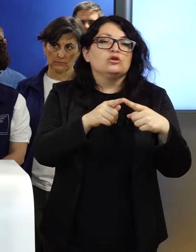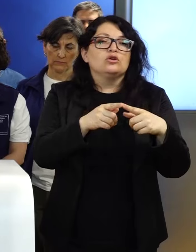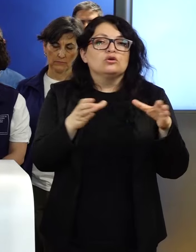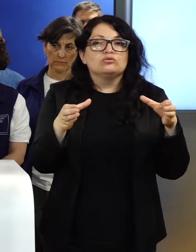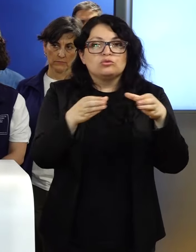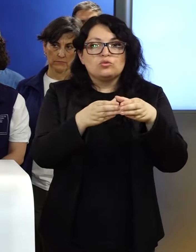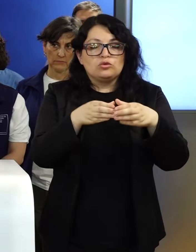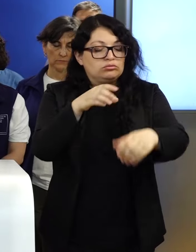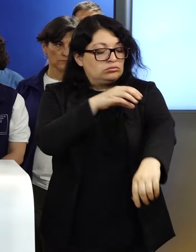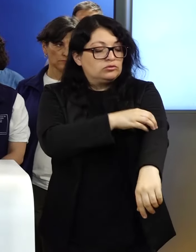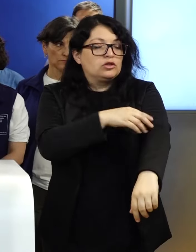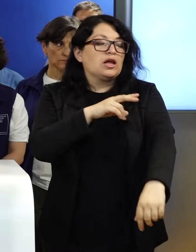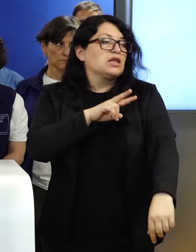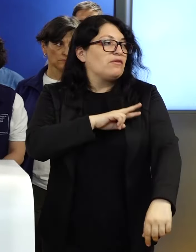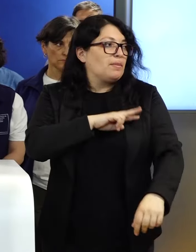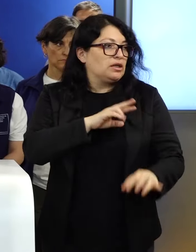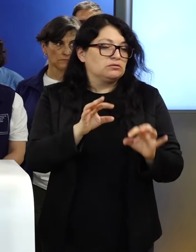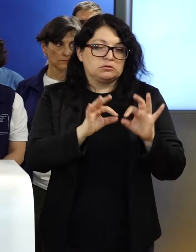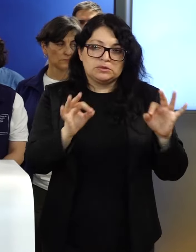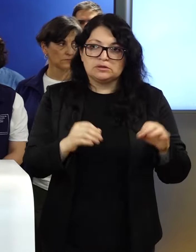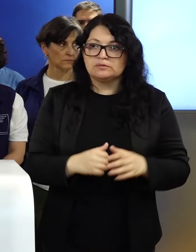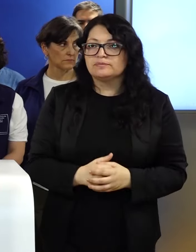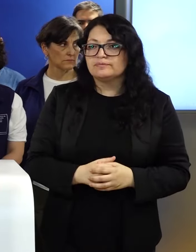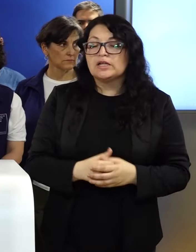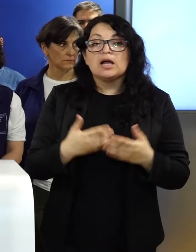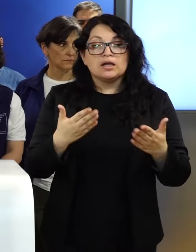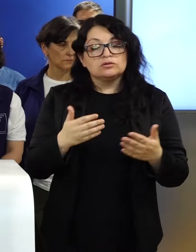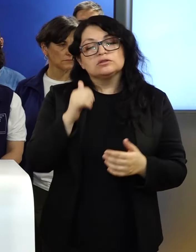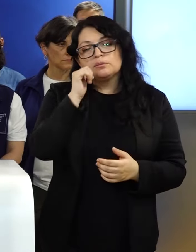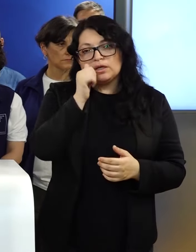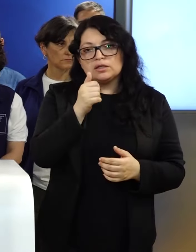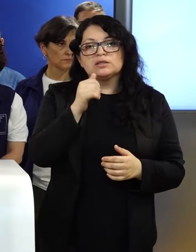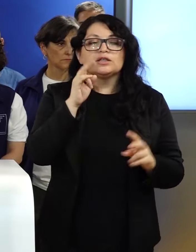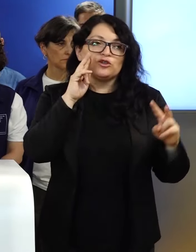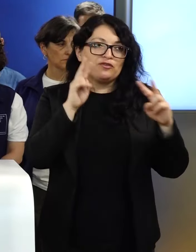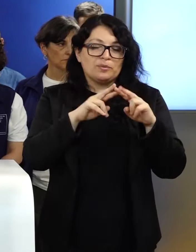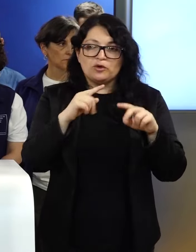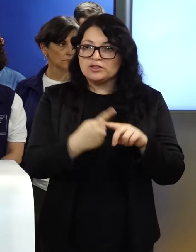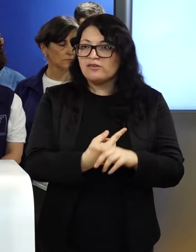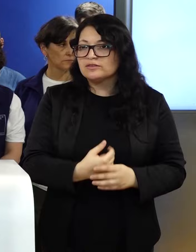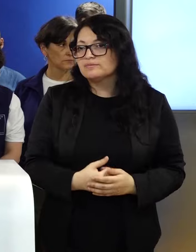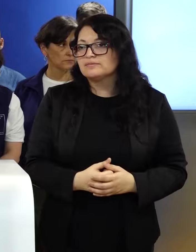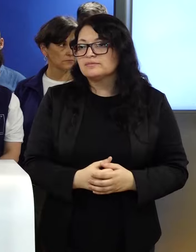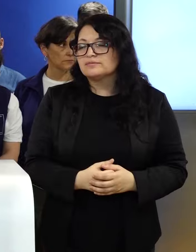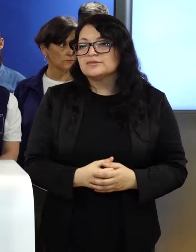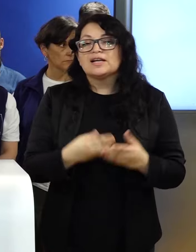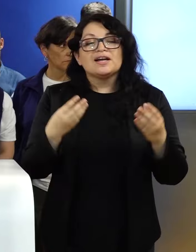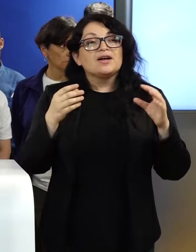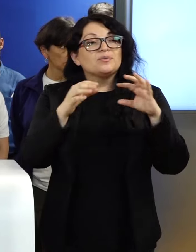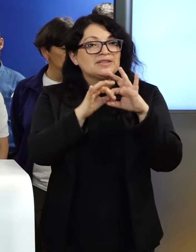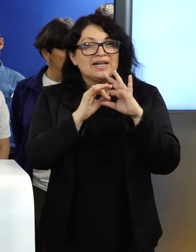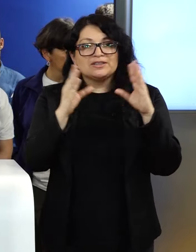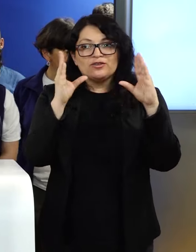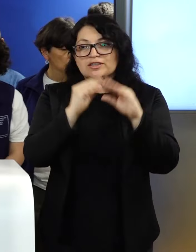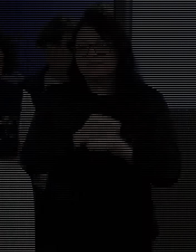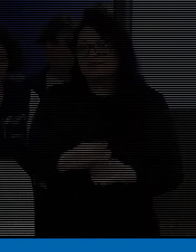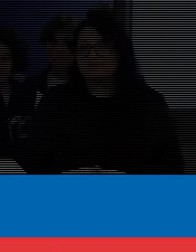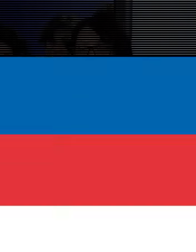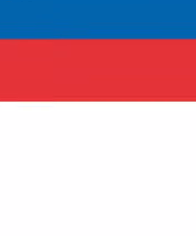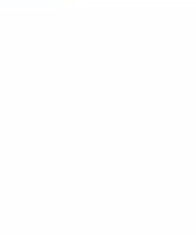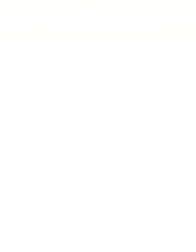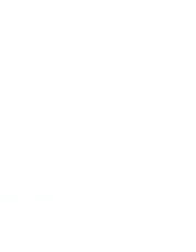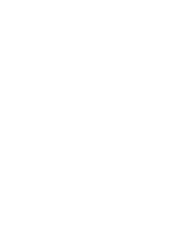de Valparaíso exclusivamente. Así que mañana los vemos nuevamente. Muchas gracias, muy buenas noches.